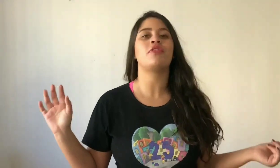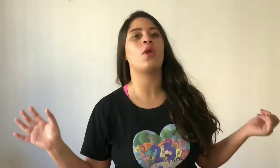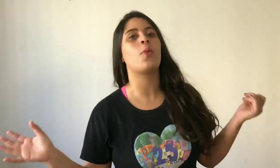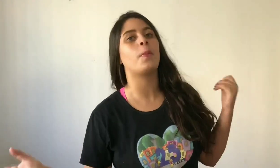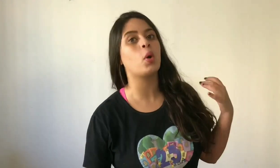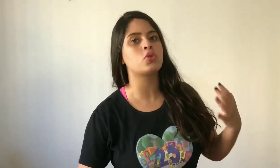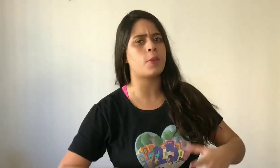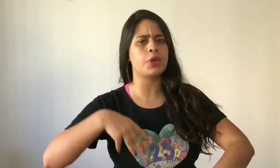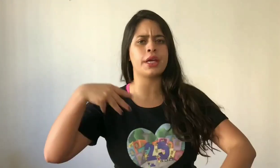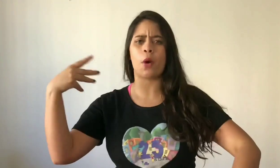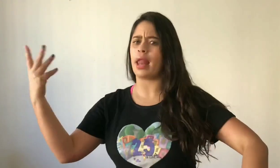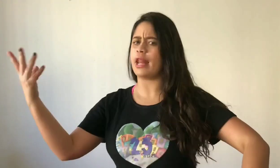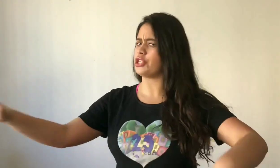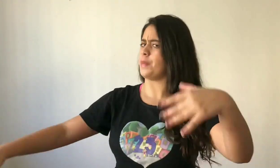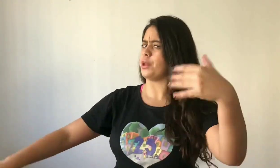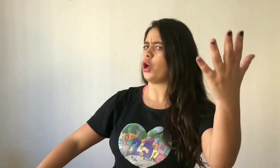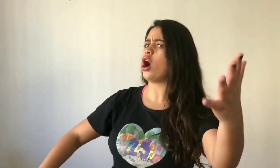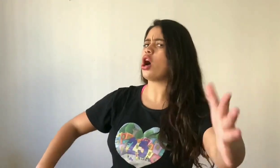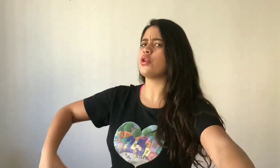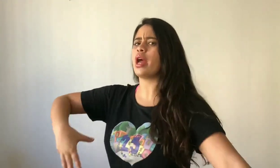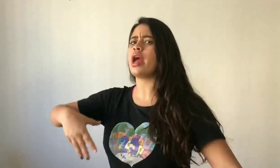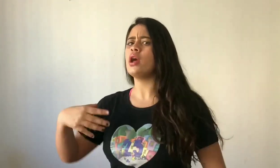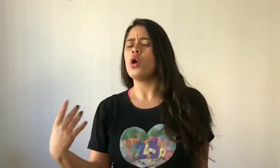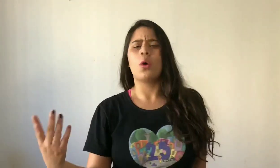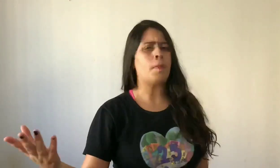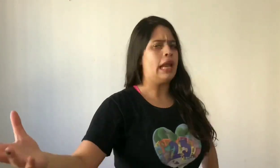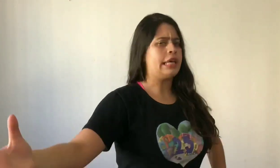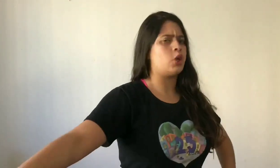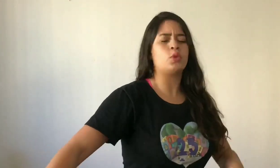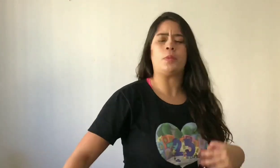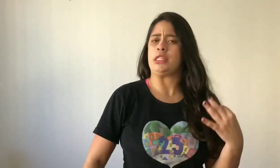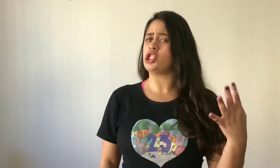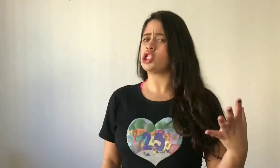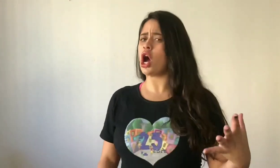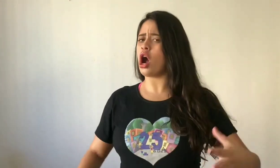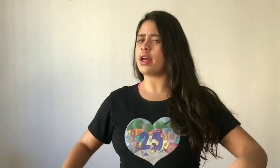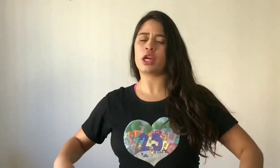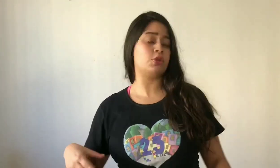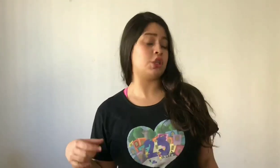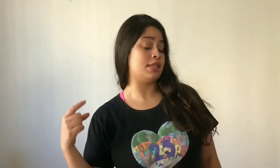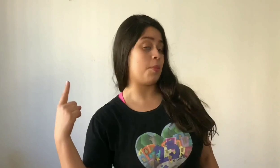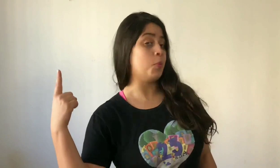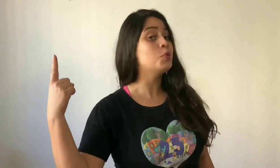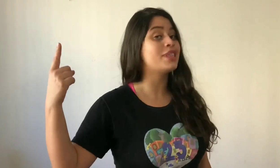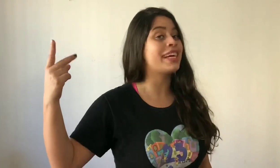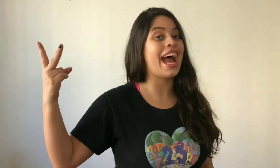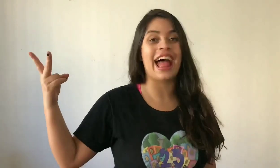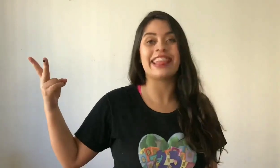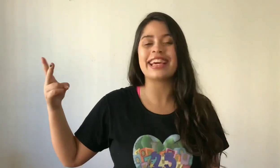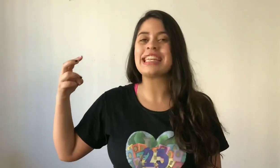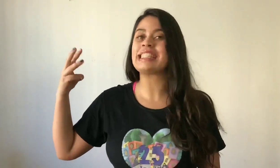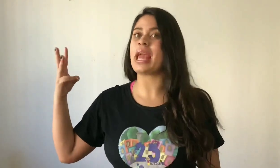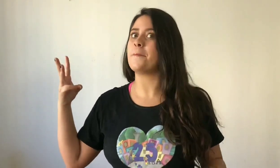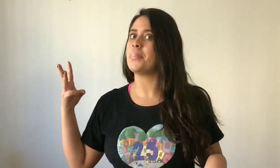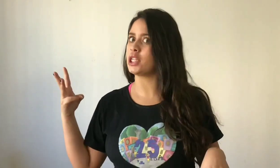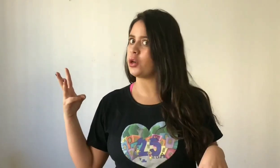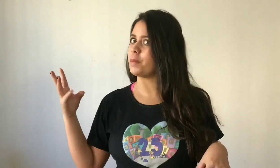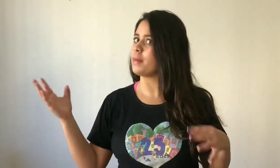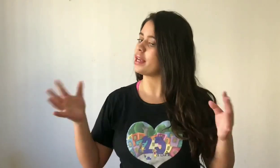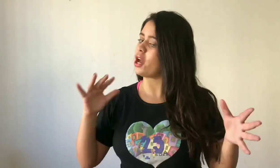falou um pouco sobre o que é um balé de repertório, né? Um balé que conta uma história, que utiliza a música, a dança e a pantomima, que é